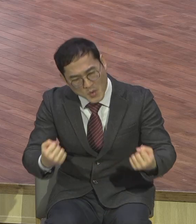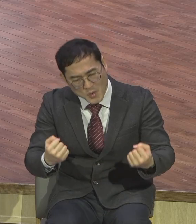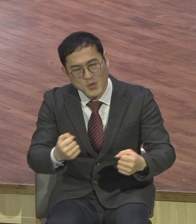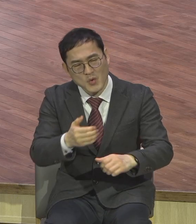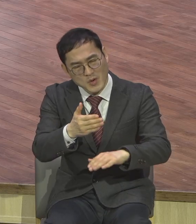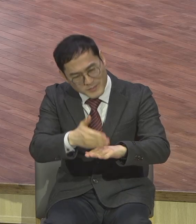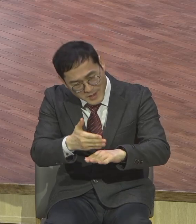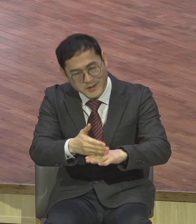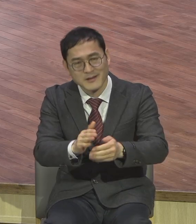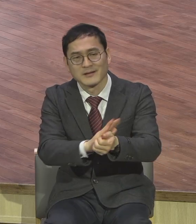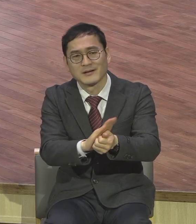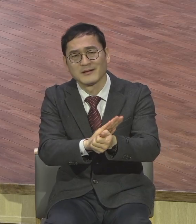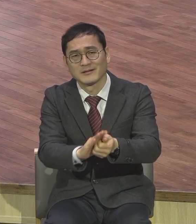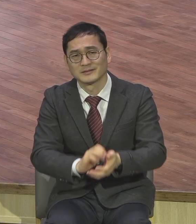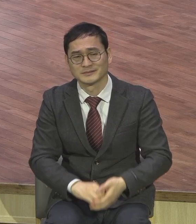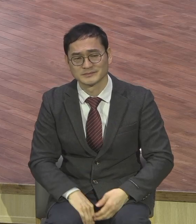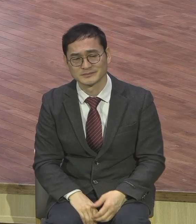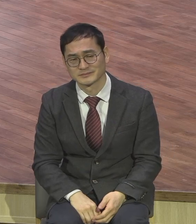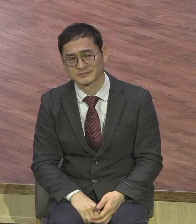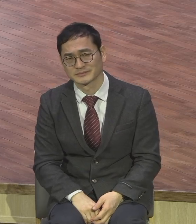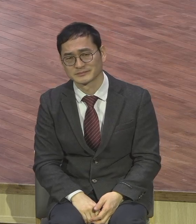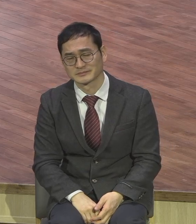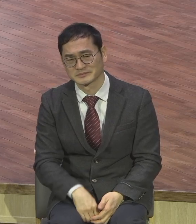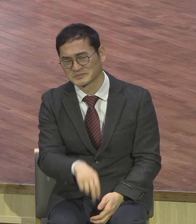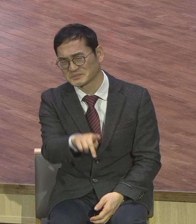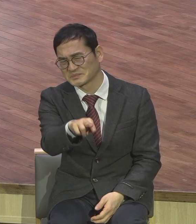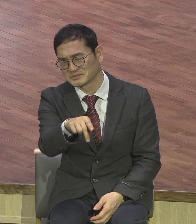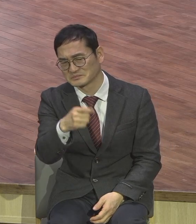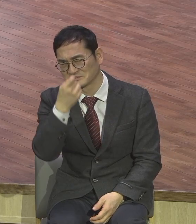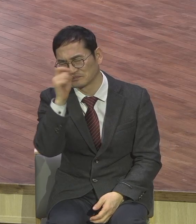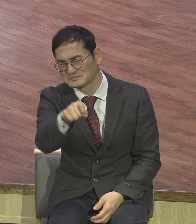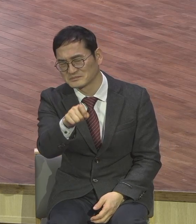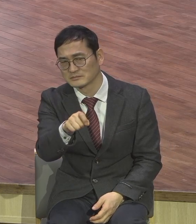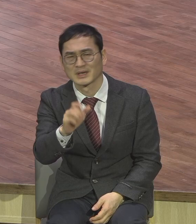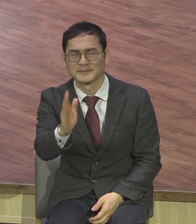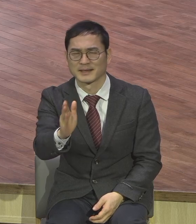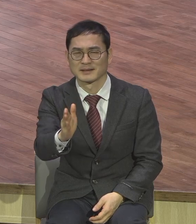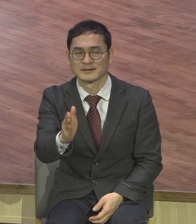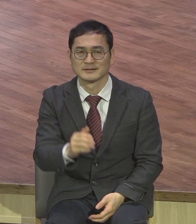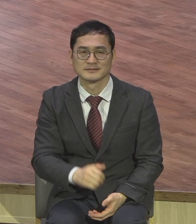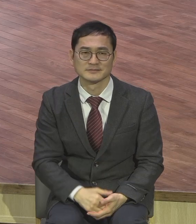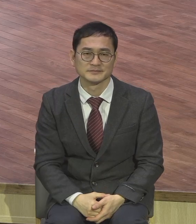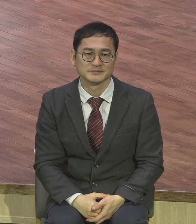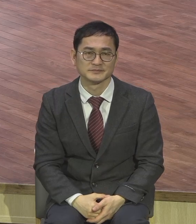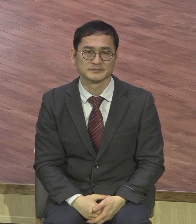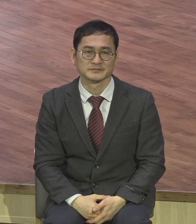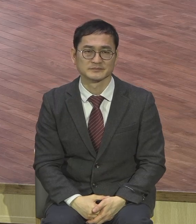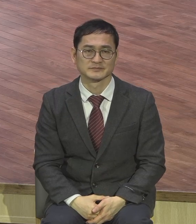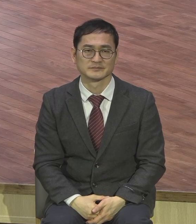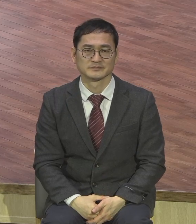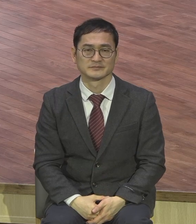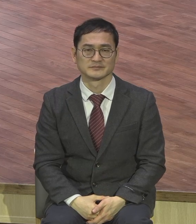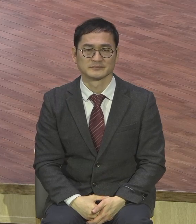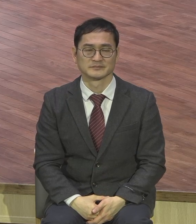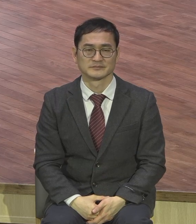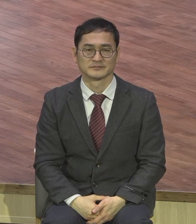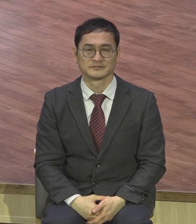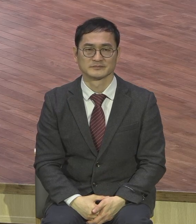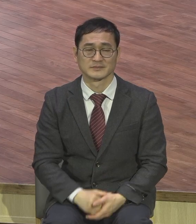삐딱한 소리 하지 말고 힘이 되는 소리 하지 말고 서로가 서로 서로 그렇게 하면 어떻게 돼요